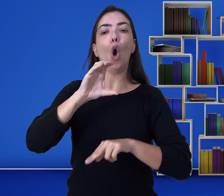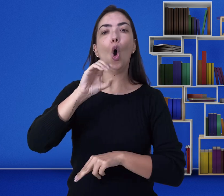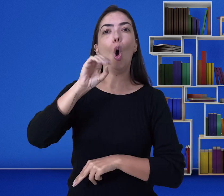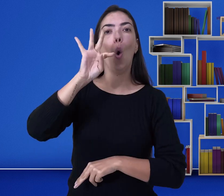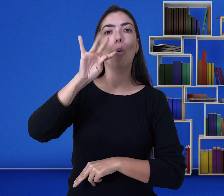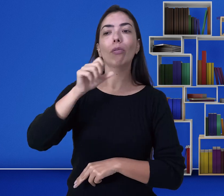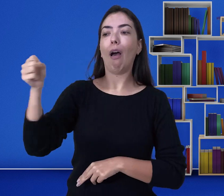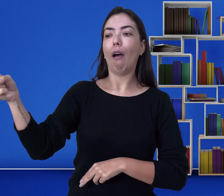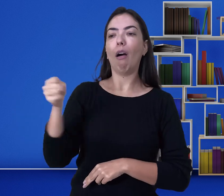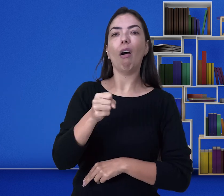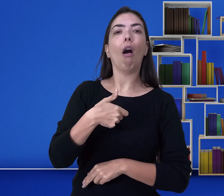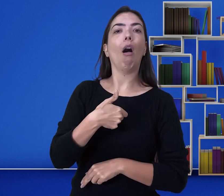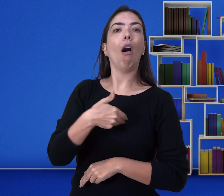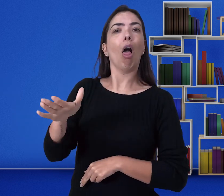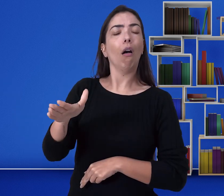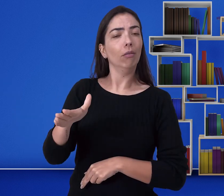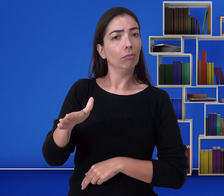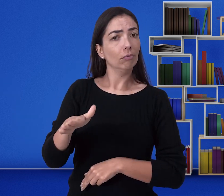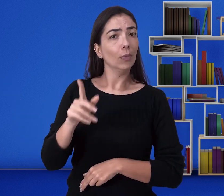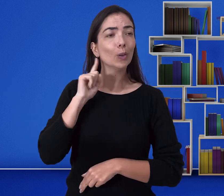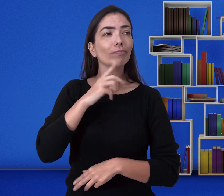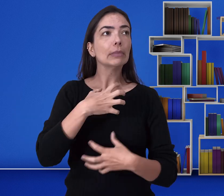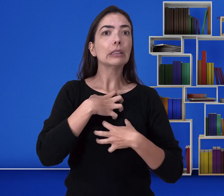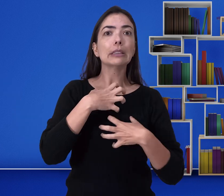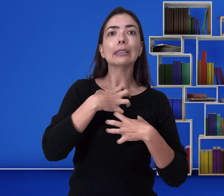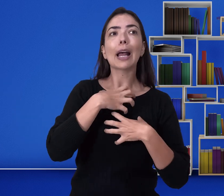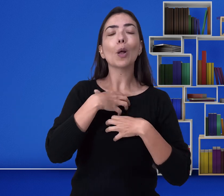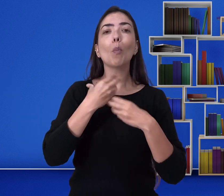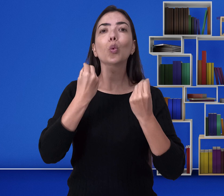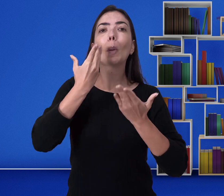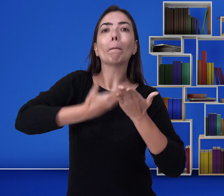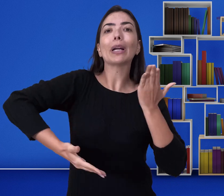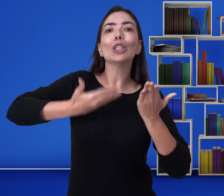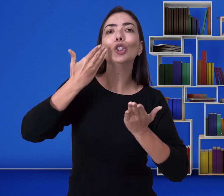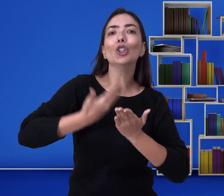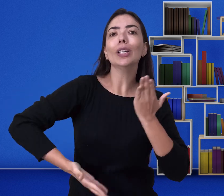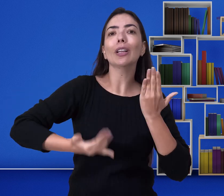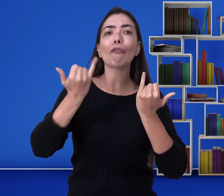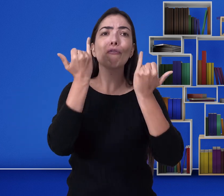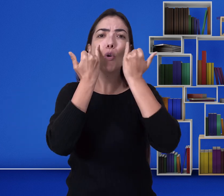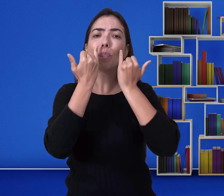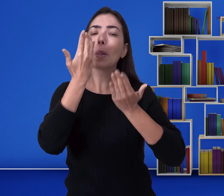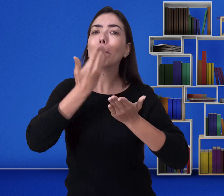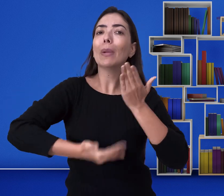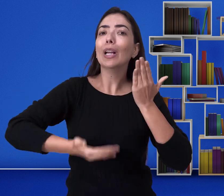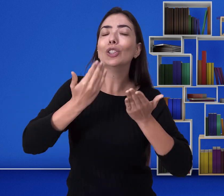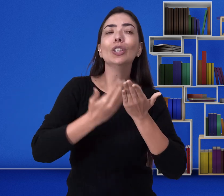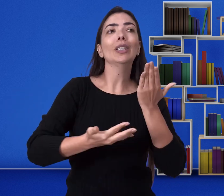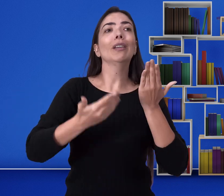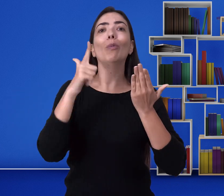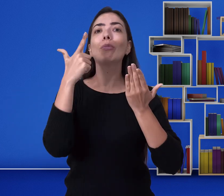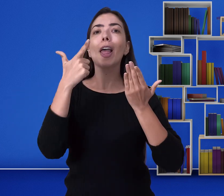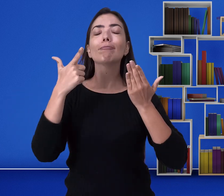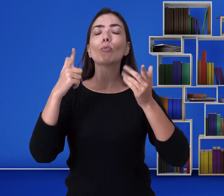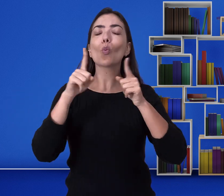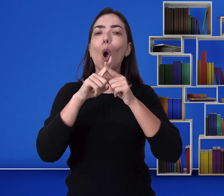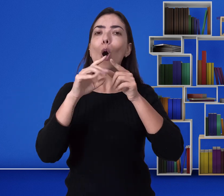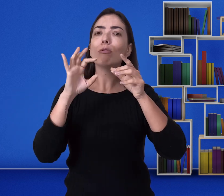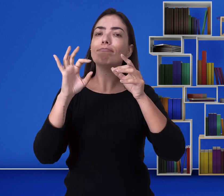inclusão de verdade não existe? É necessária que haja inclusão verdadeiramente dentro do